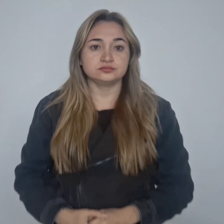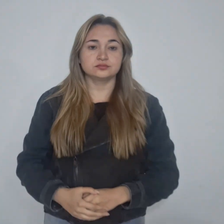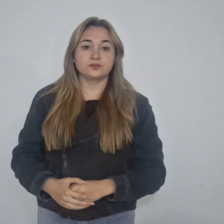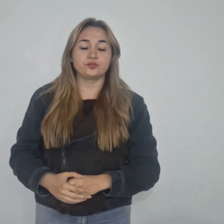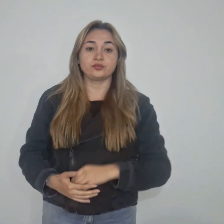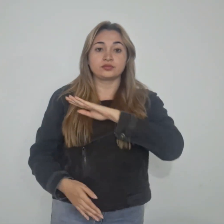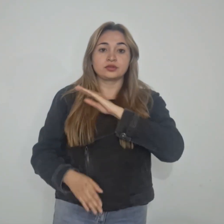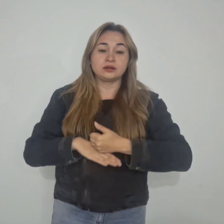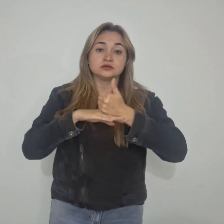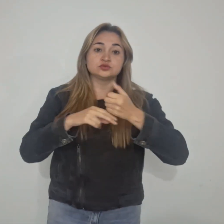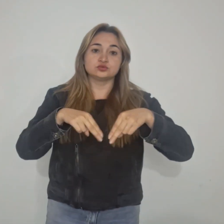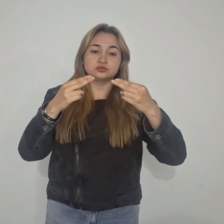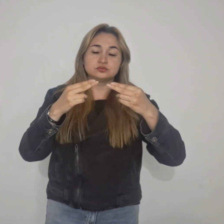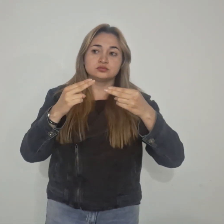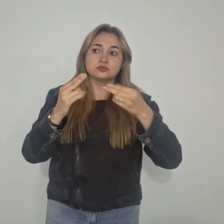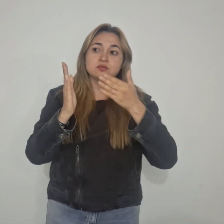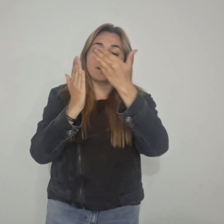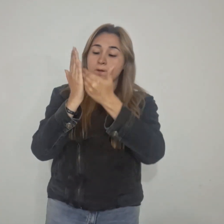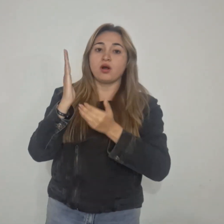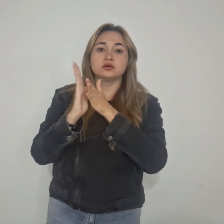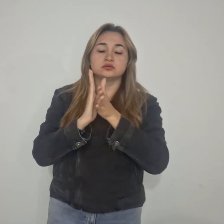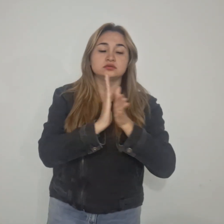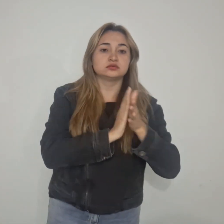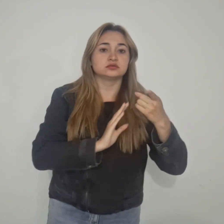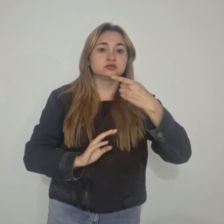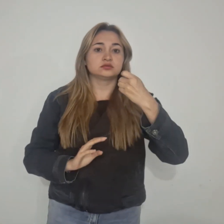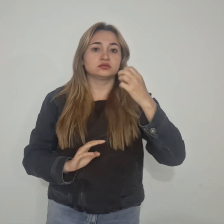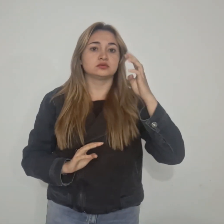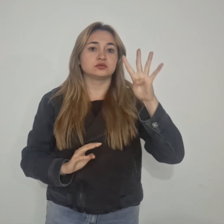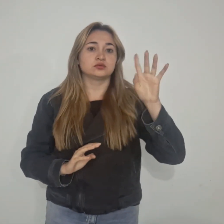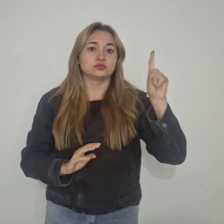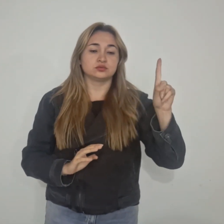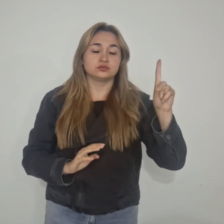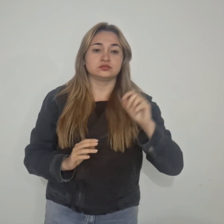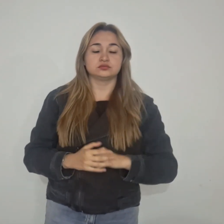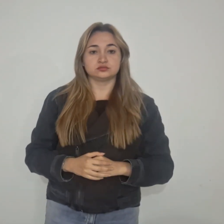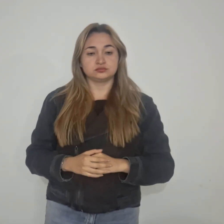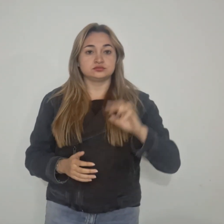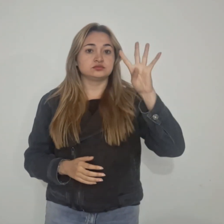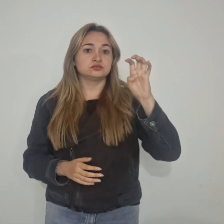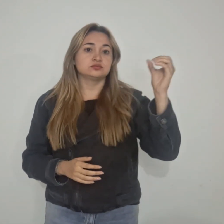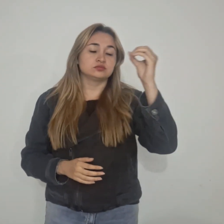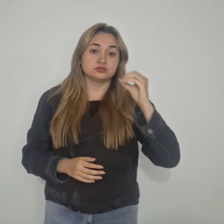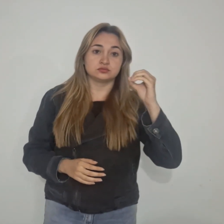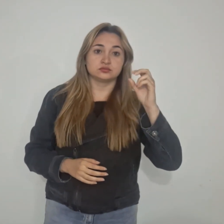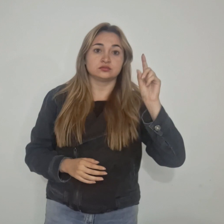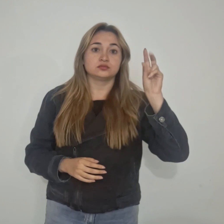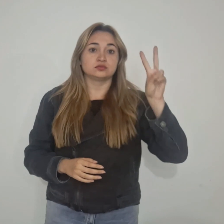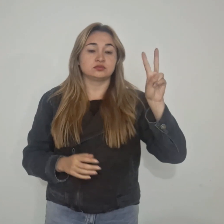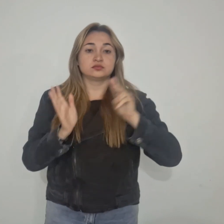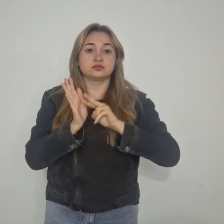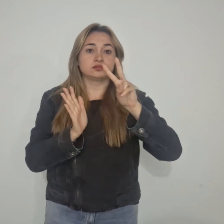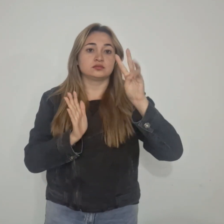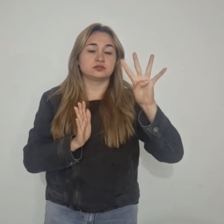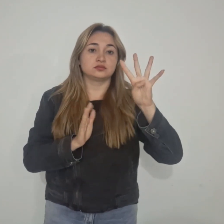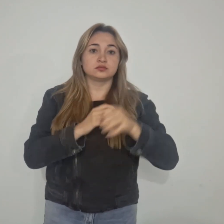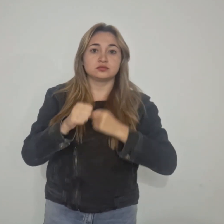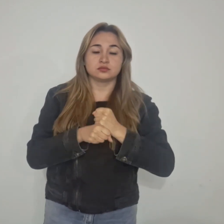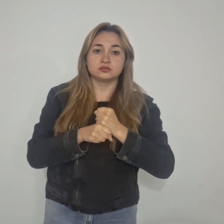Mayor de Tunja, Boletín Informativo 141, 9 de octubre de 2024. Tunja se